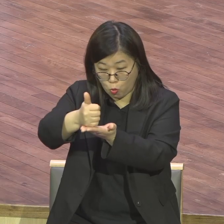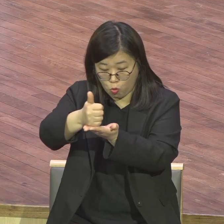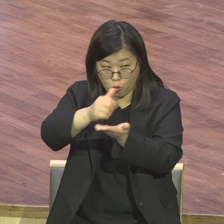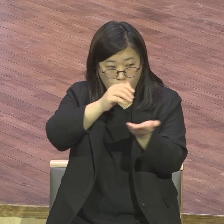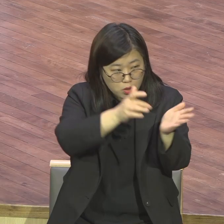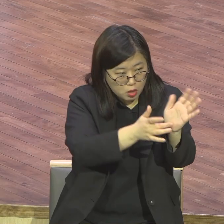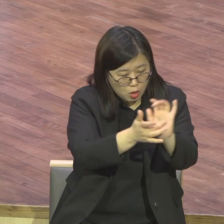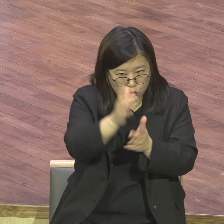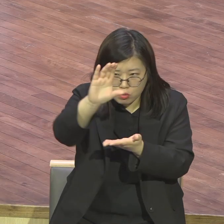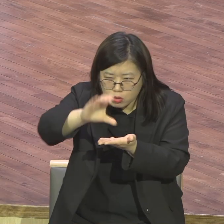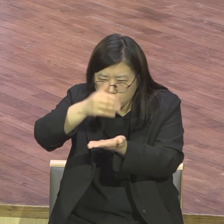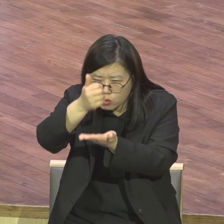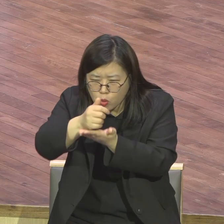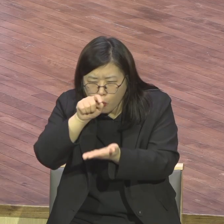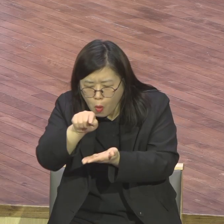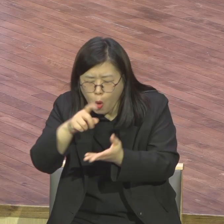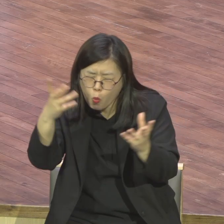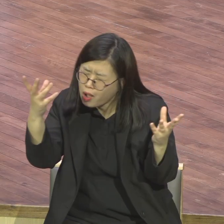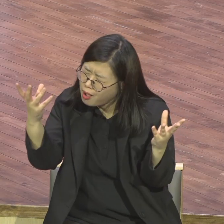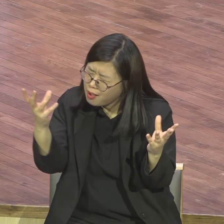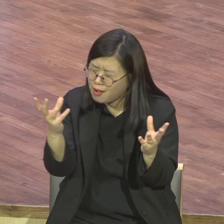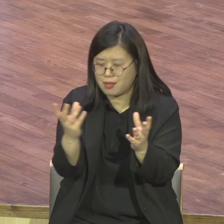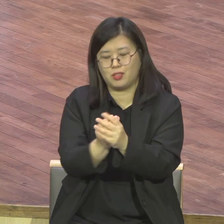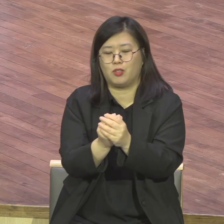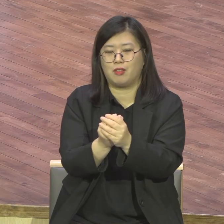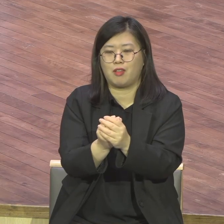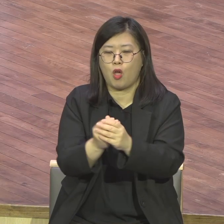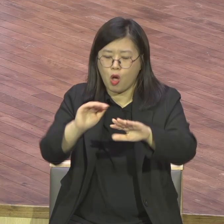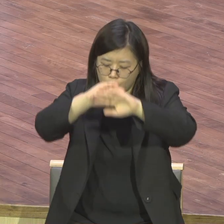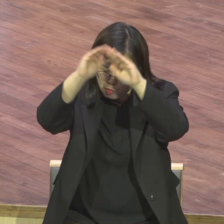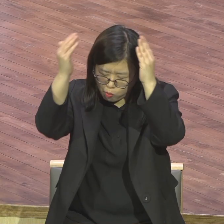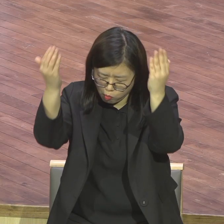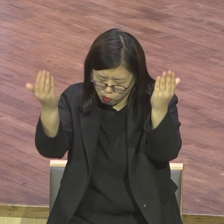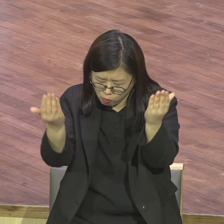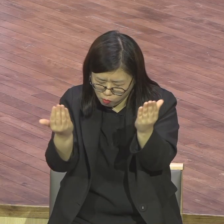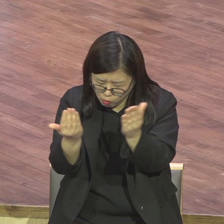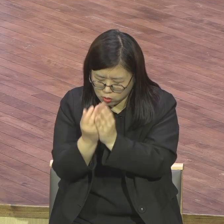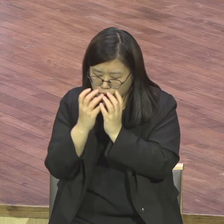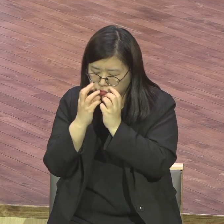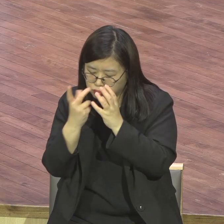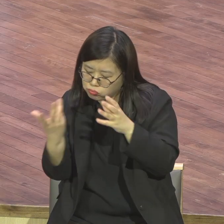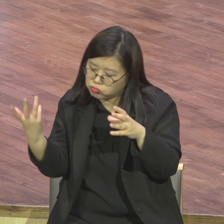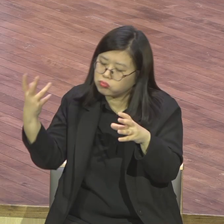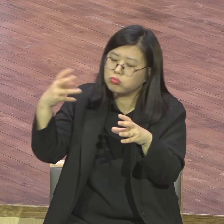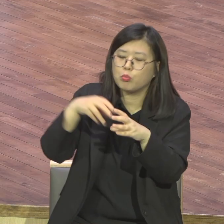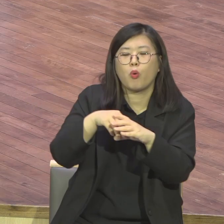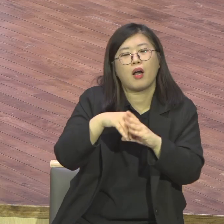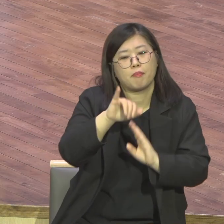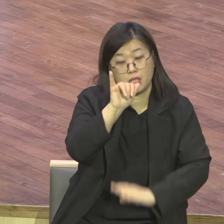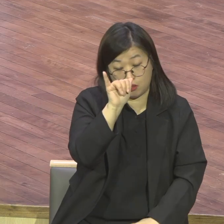그리스도는 뭐야 그리스도는 모든 것입니다. 이런 고백이죠. 고백 이거 138이